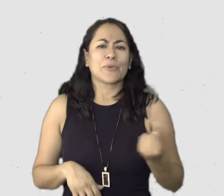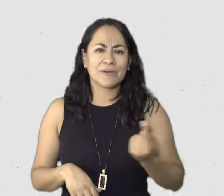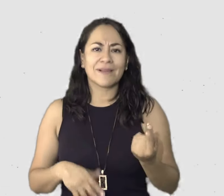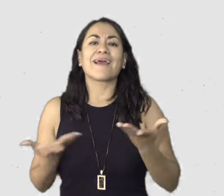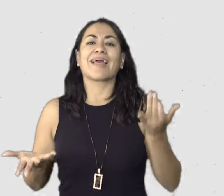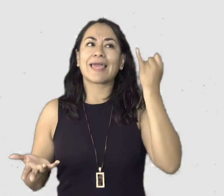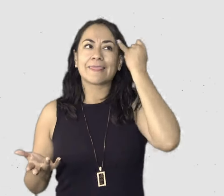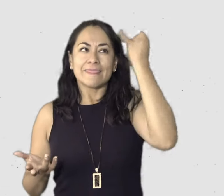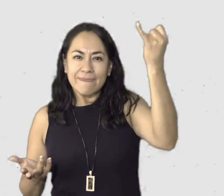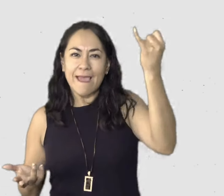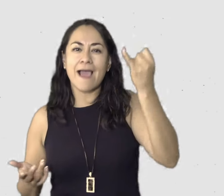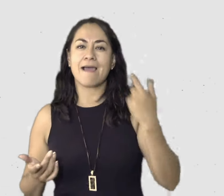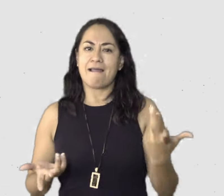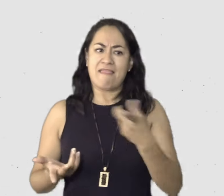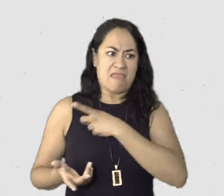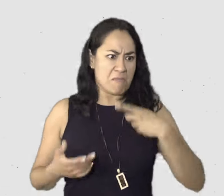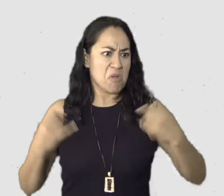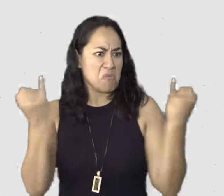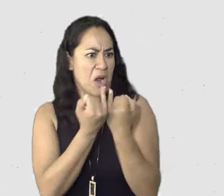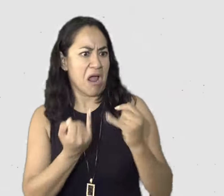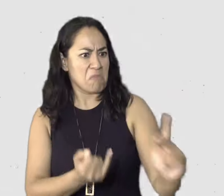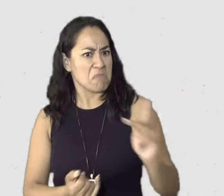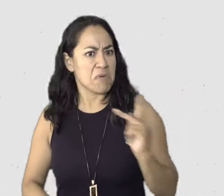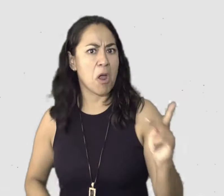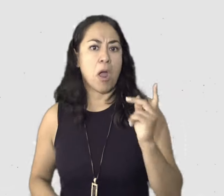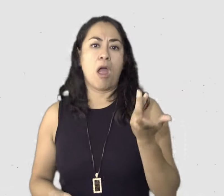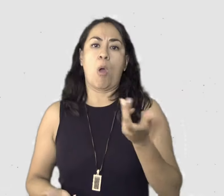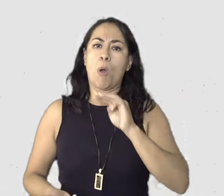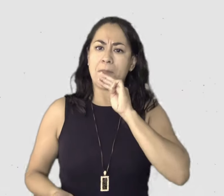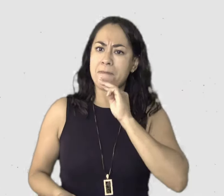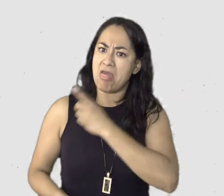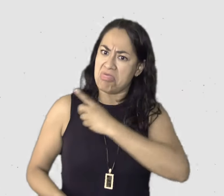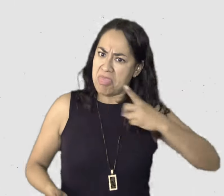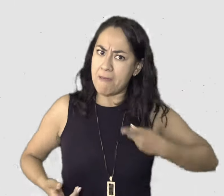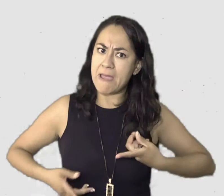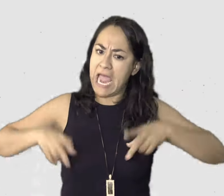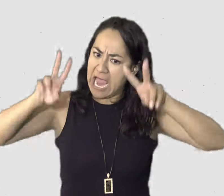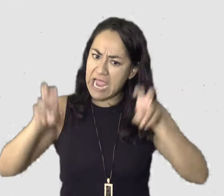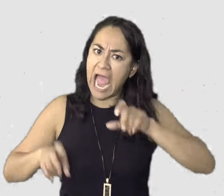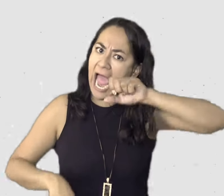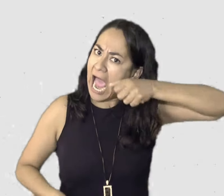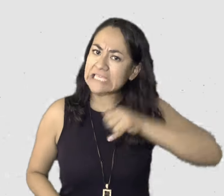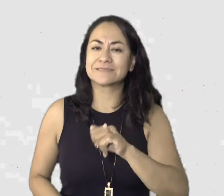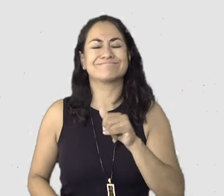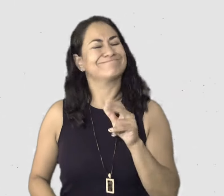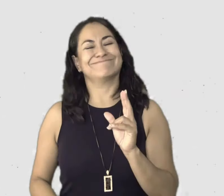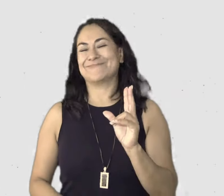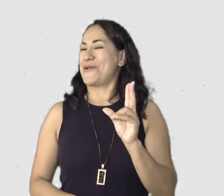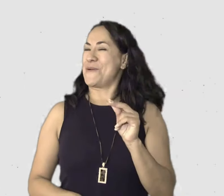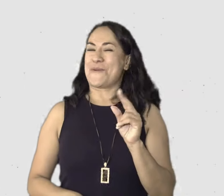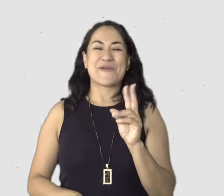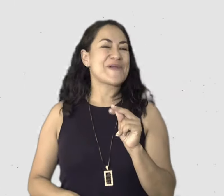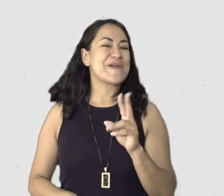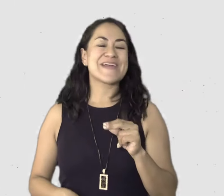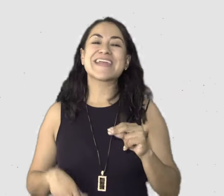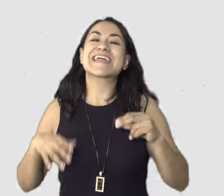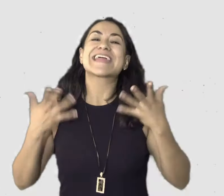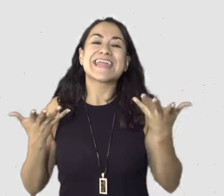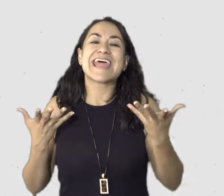pensar como yo o de que la maternidad es perfecta, es una línea donde solamente hay un camino, sino esta variedad de personalidades y de